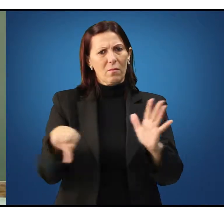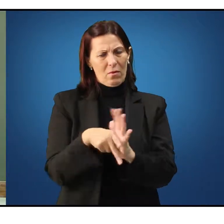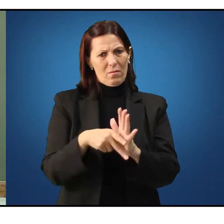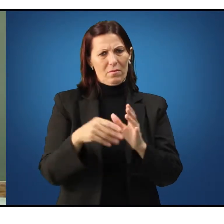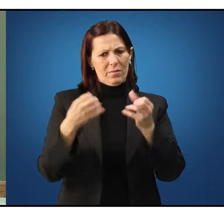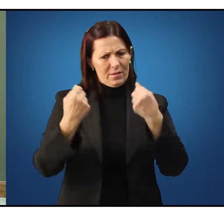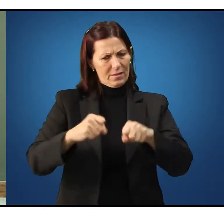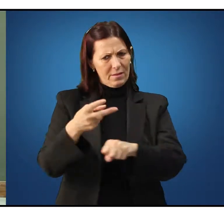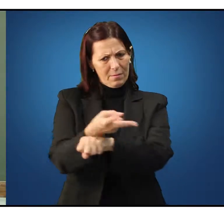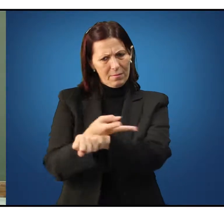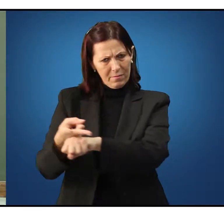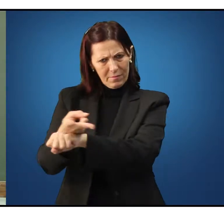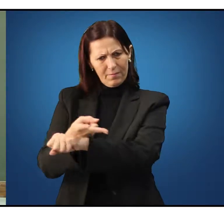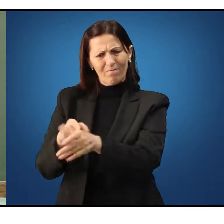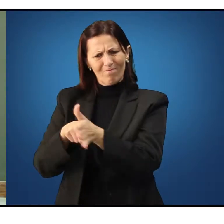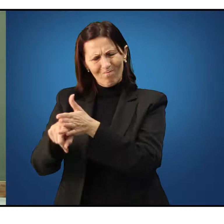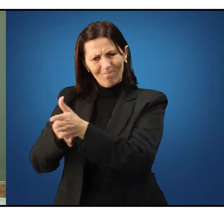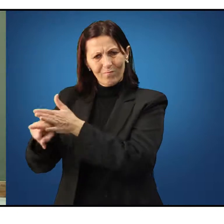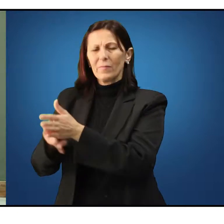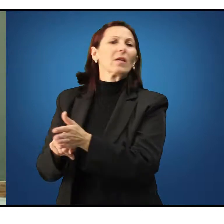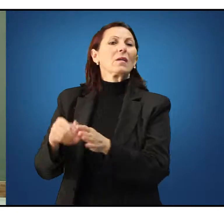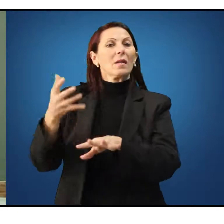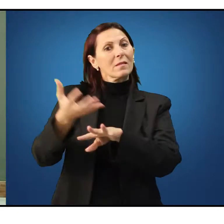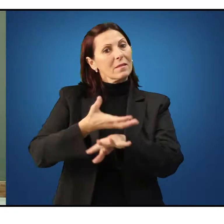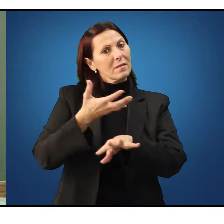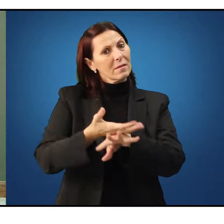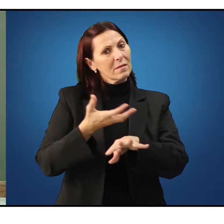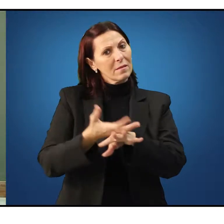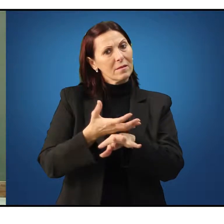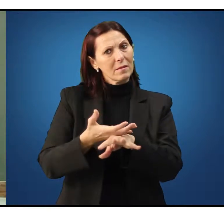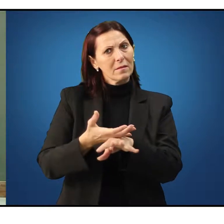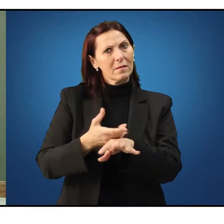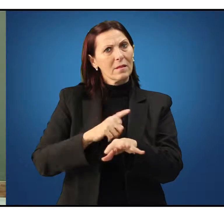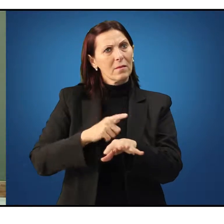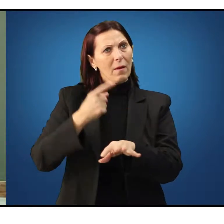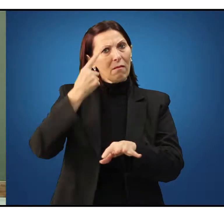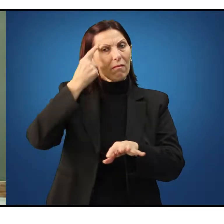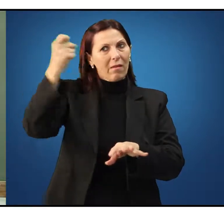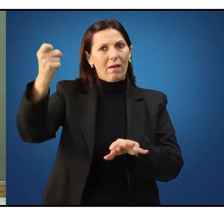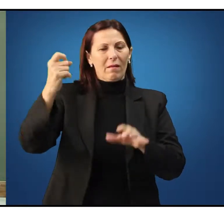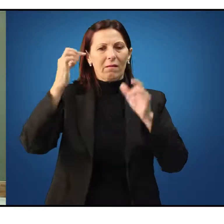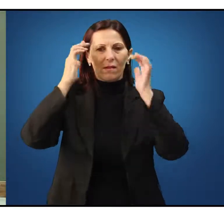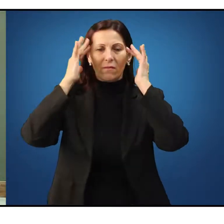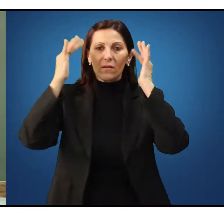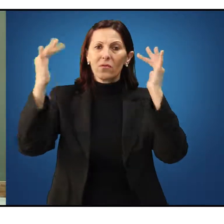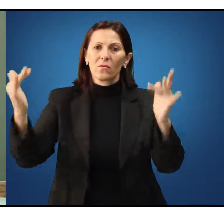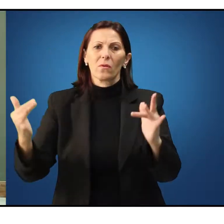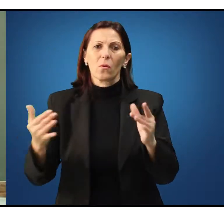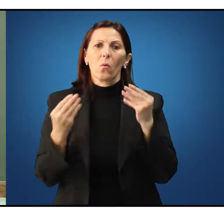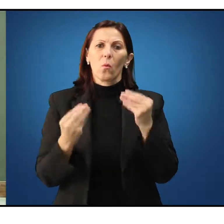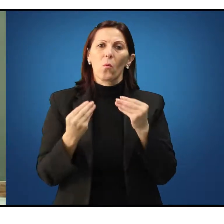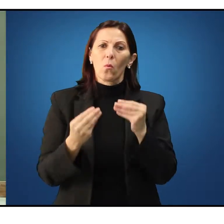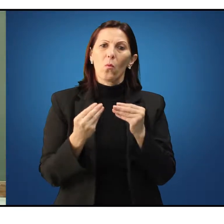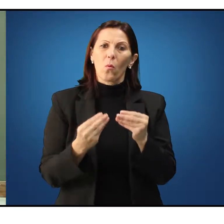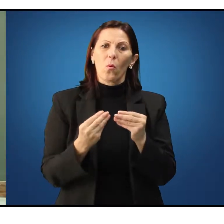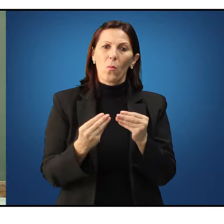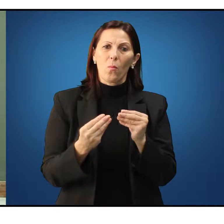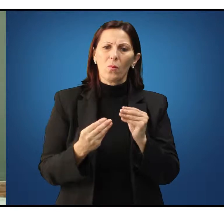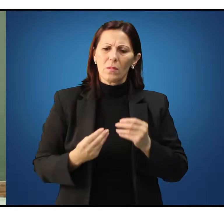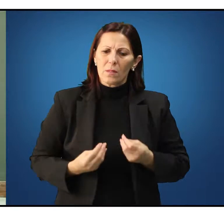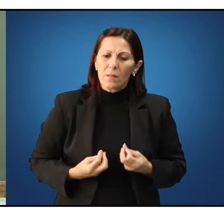disciplina, nós estaremos concebendo a filosofia como esta forma de